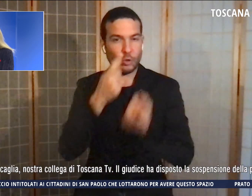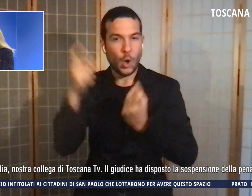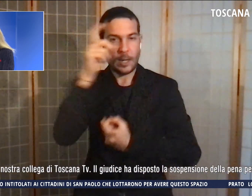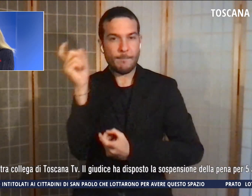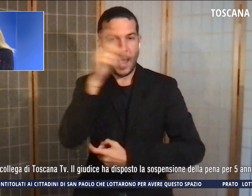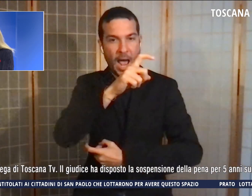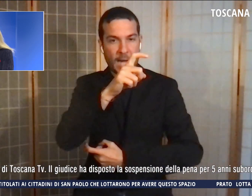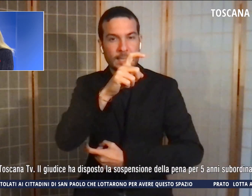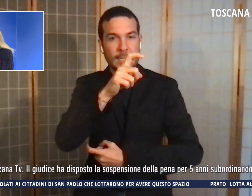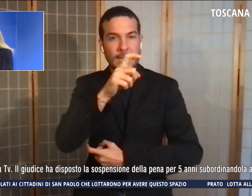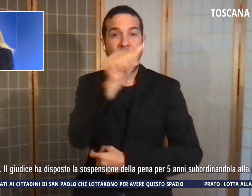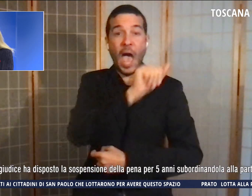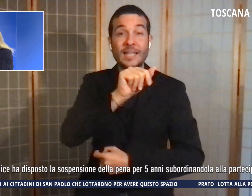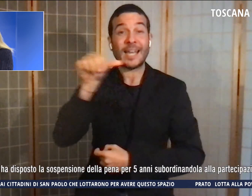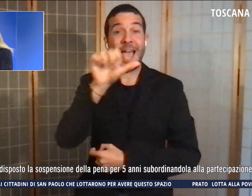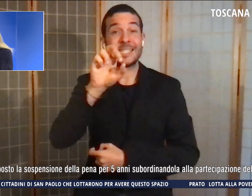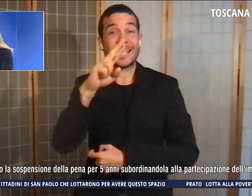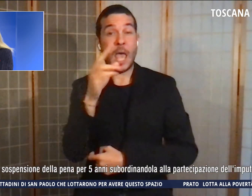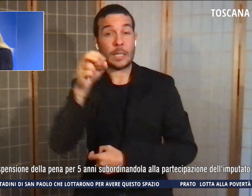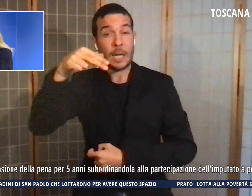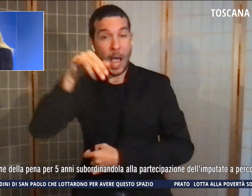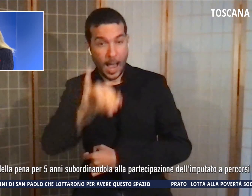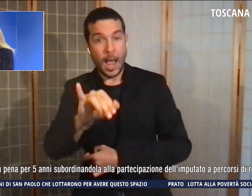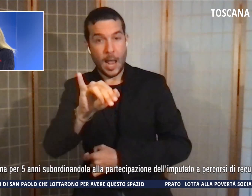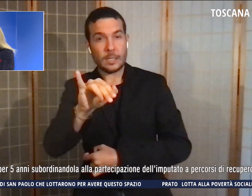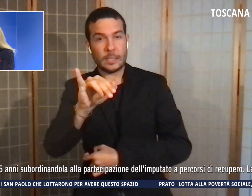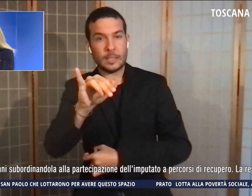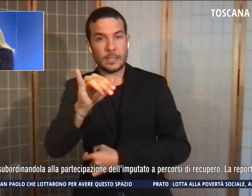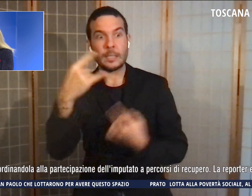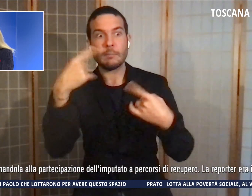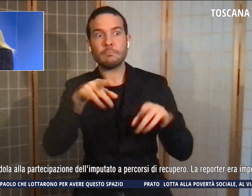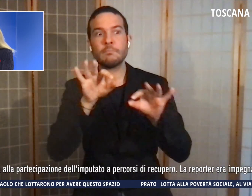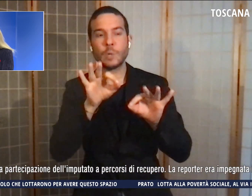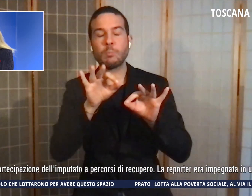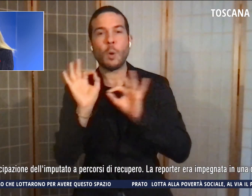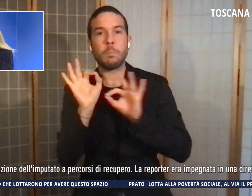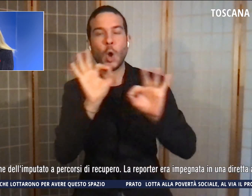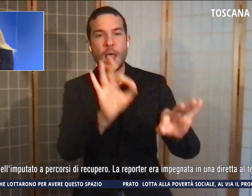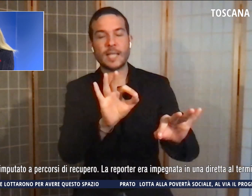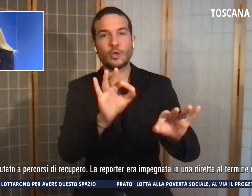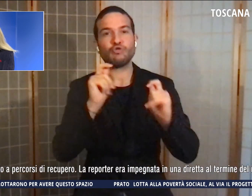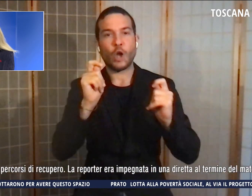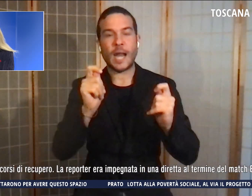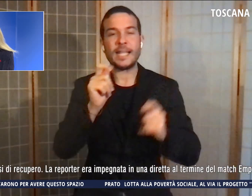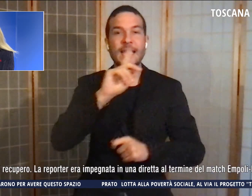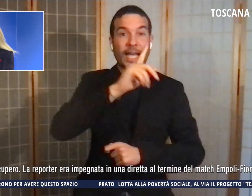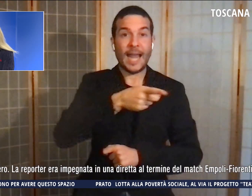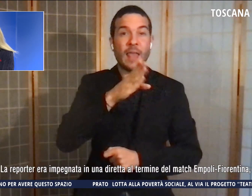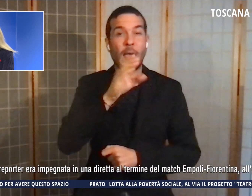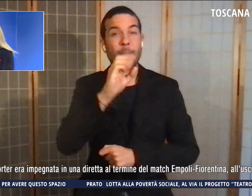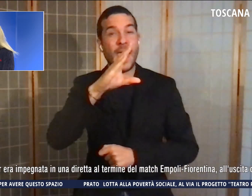accusato di aver molestato la giornalista Greta Beccaglia, nostra collega di Toscana TV.